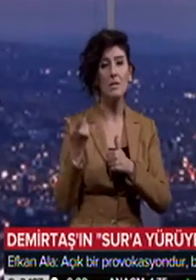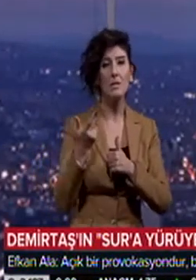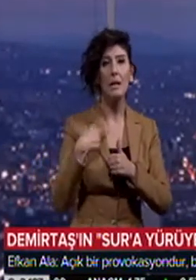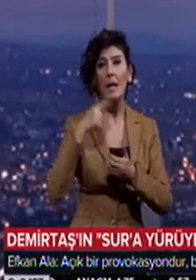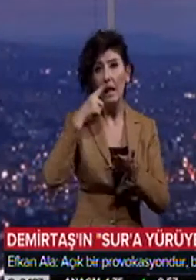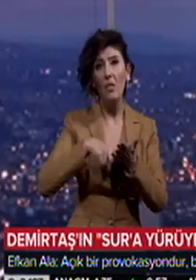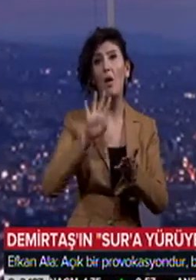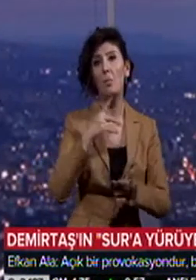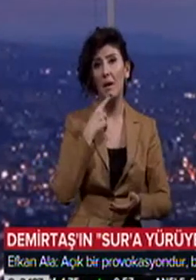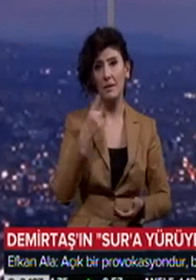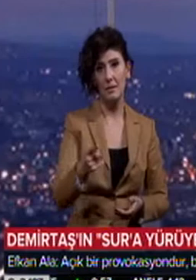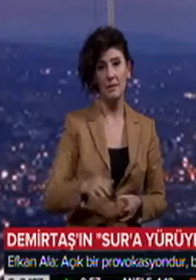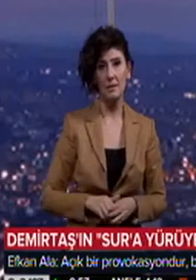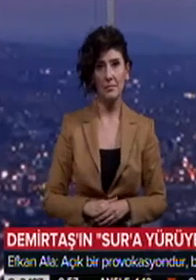vermemeleridir, dedi.